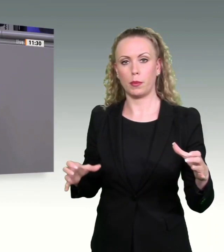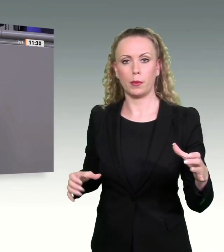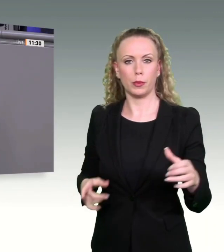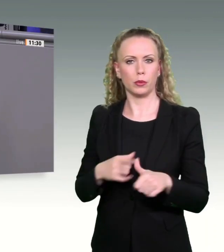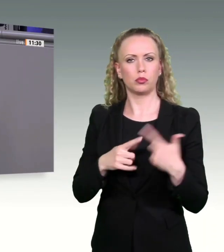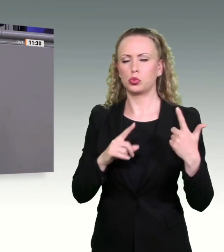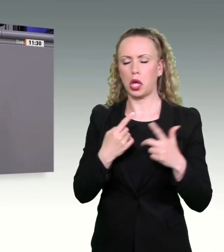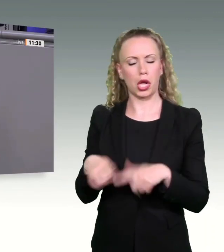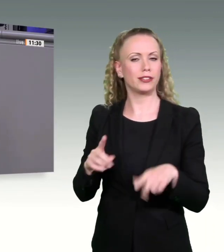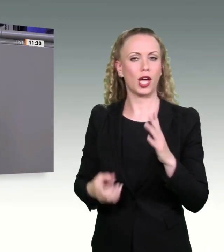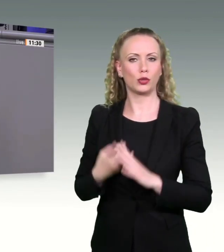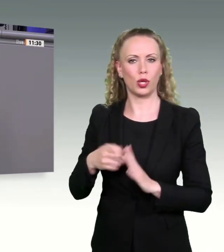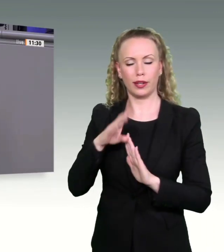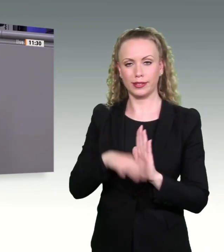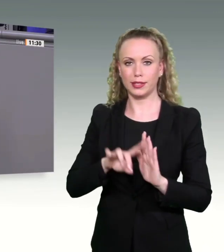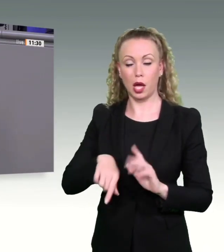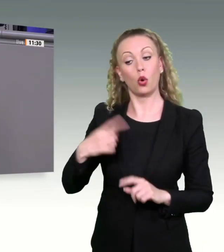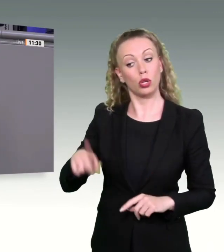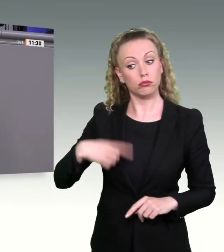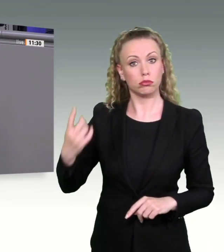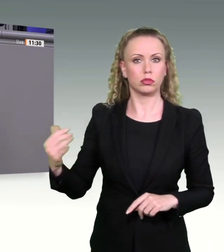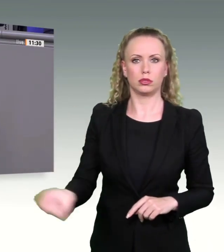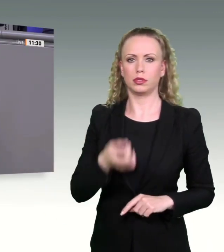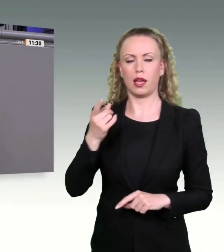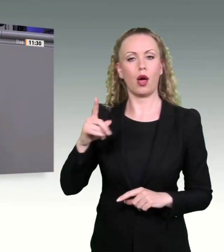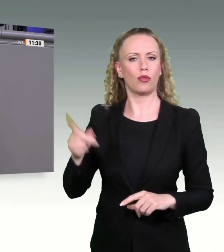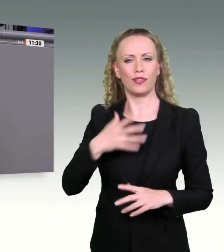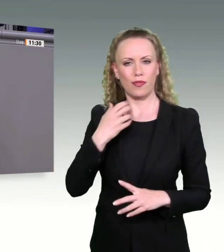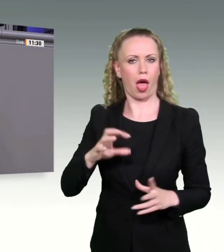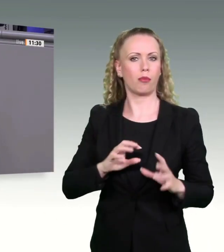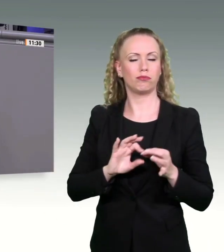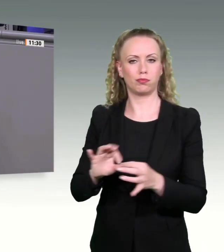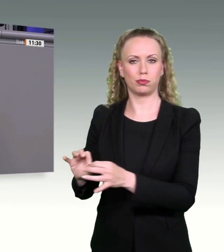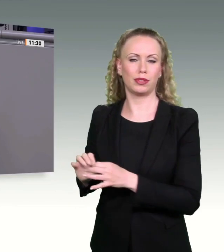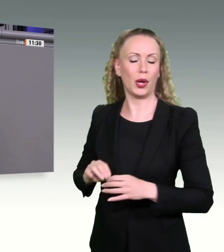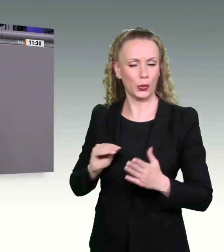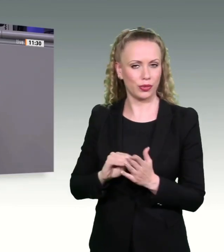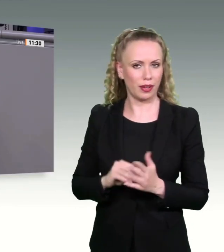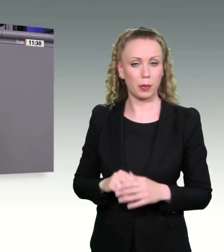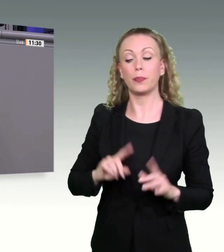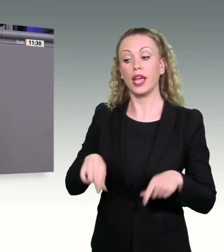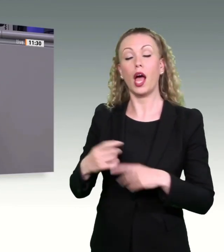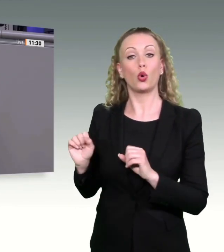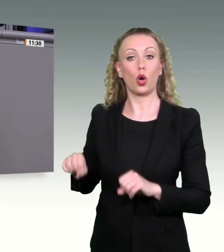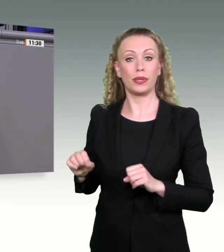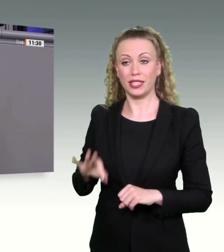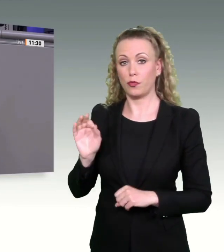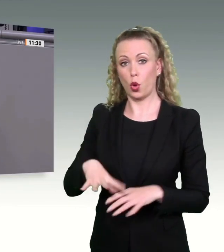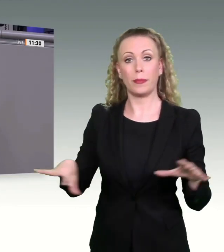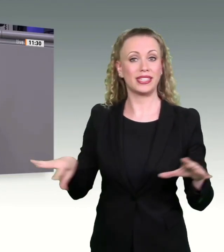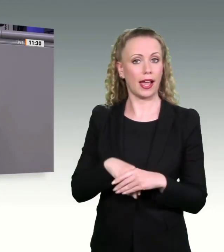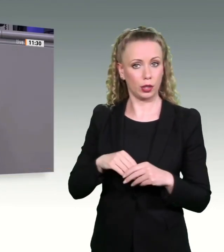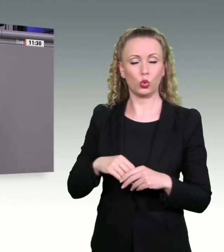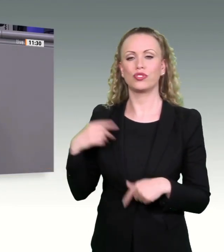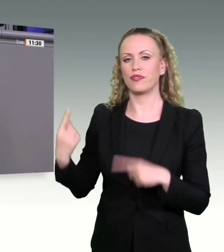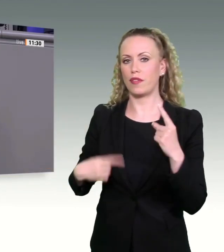Industrie die notwendige Prozesswerbung. Wir werden die dialogische Kompetenz für Beteiligungsverfahren stärken und